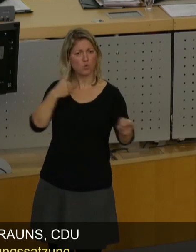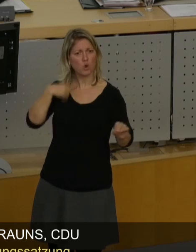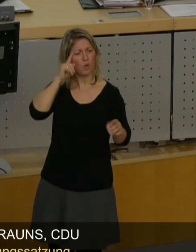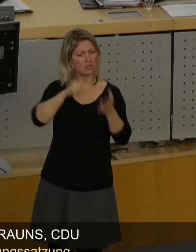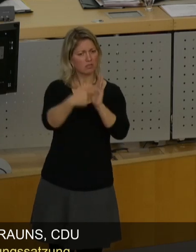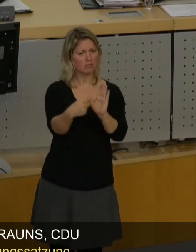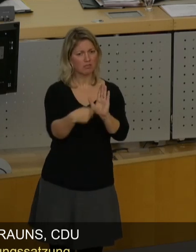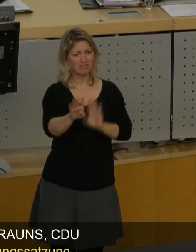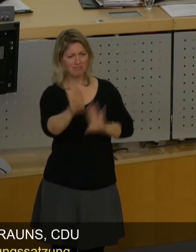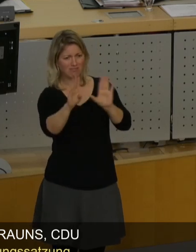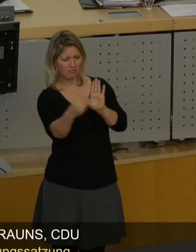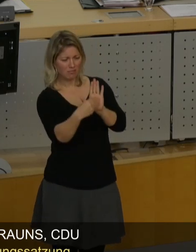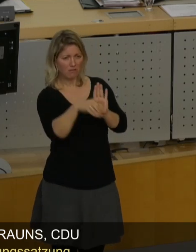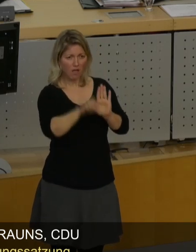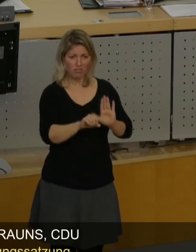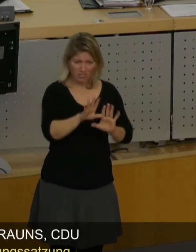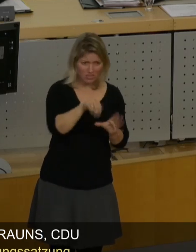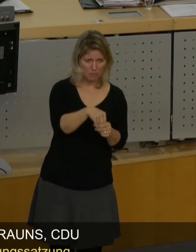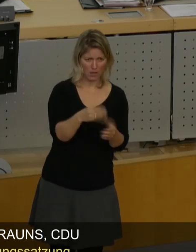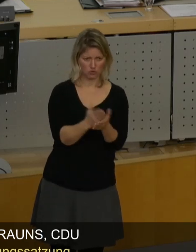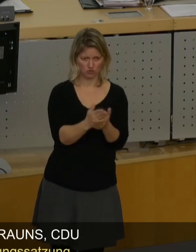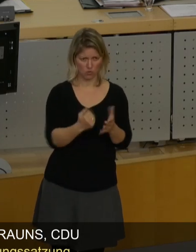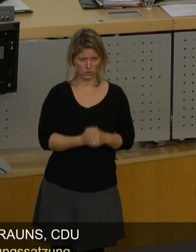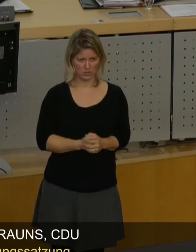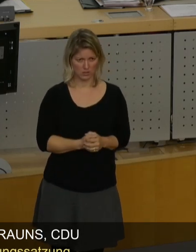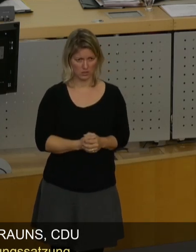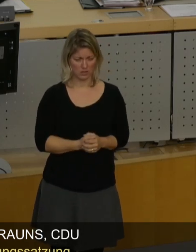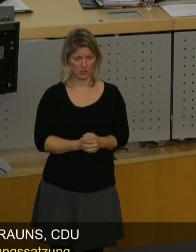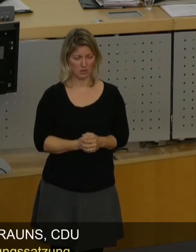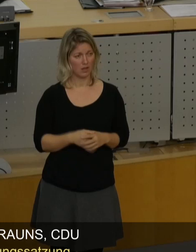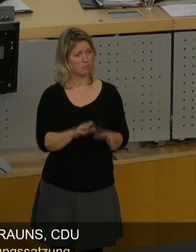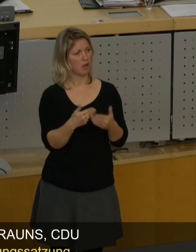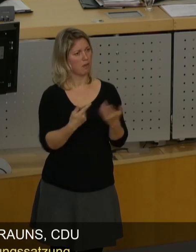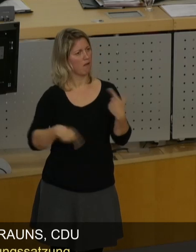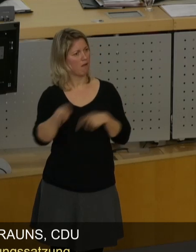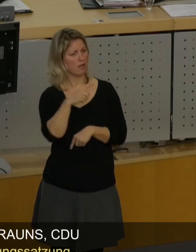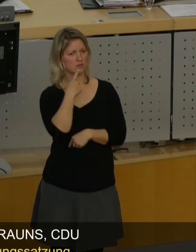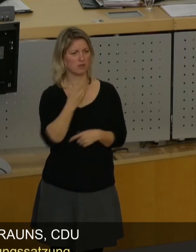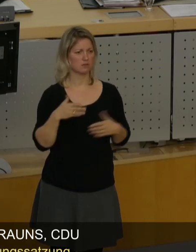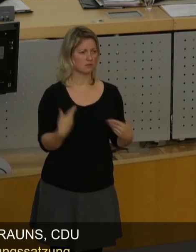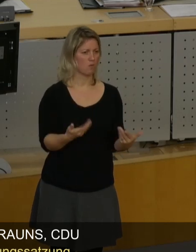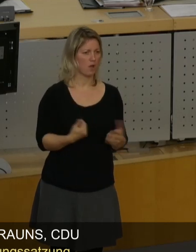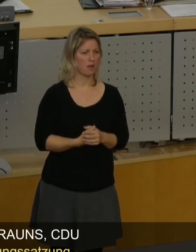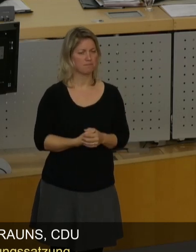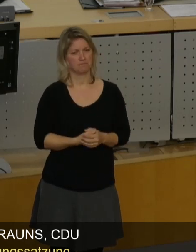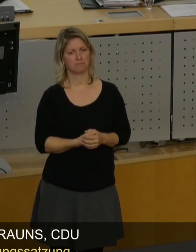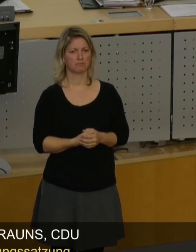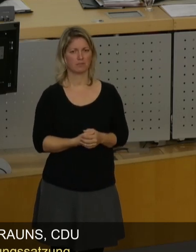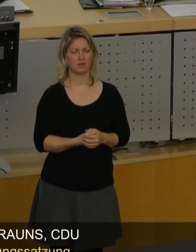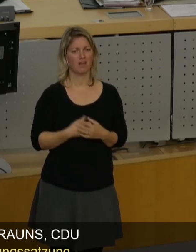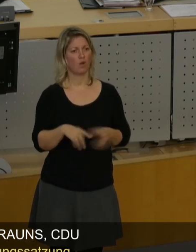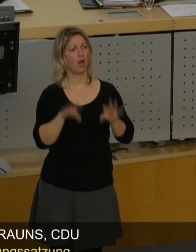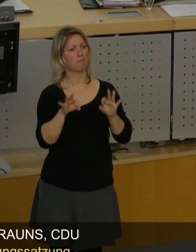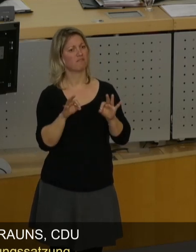Also in den Verfahren, wo es dann, ich sage jetzt mal, wenn man so sich das mal landläufig sagt, die wirklich von